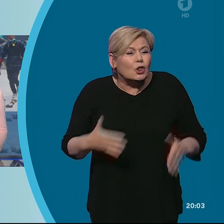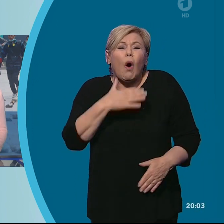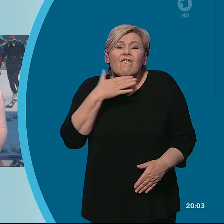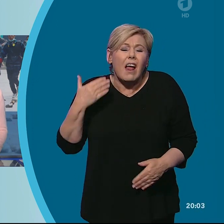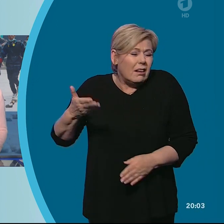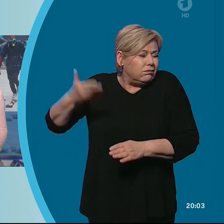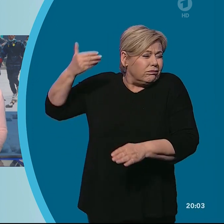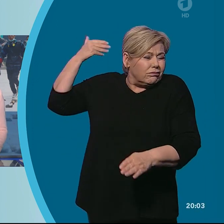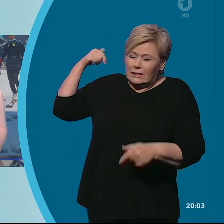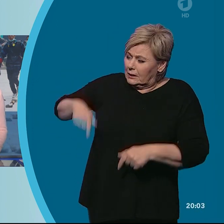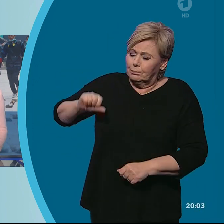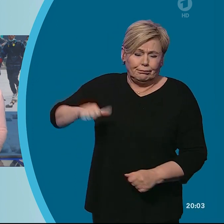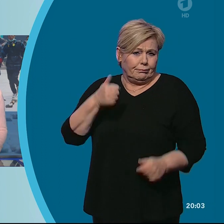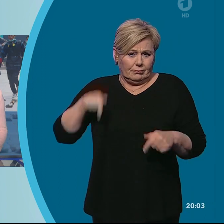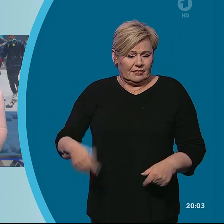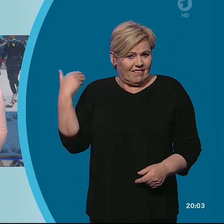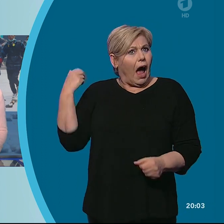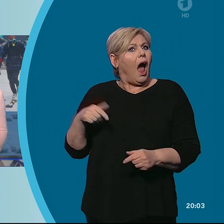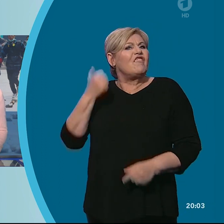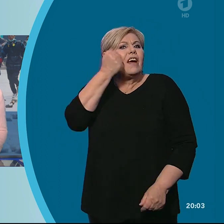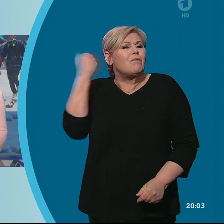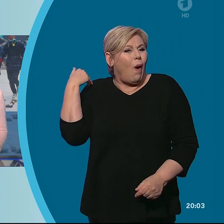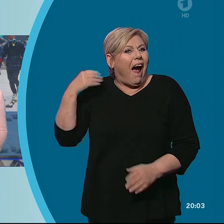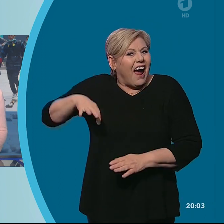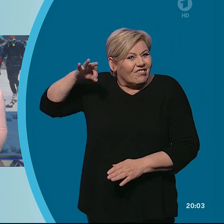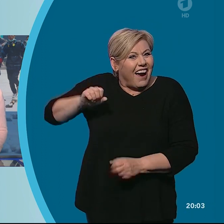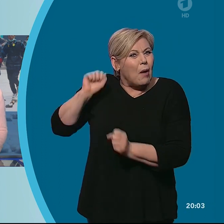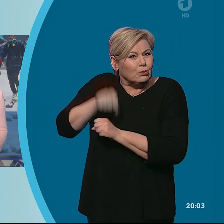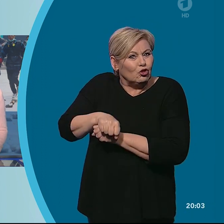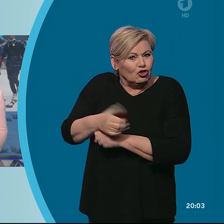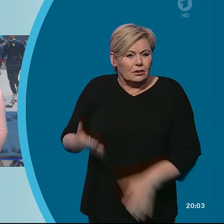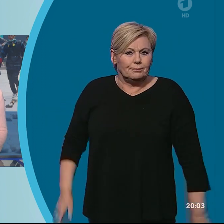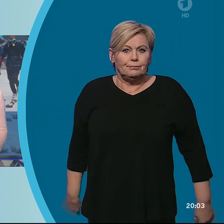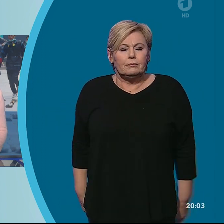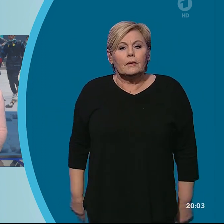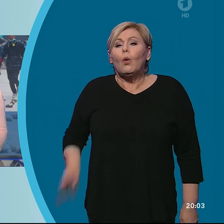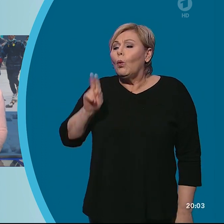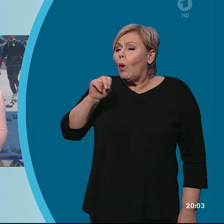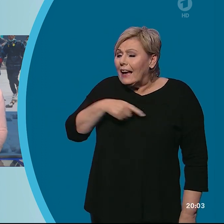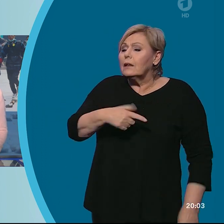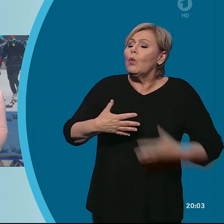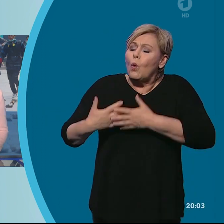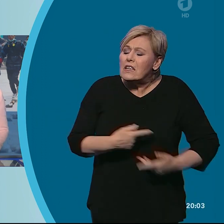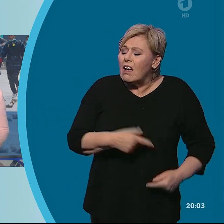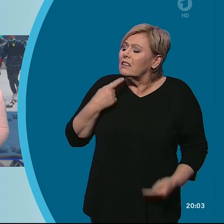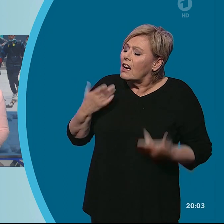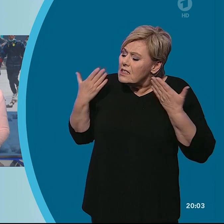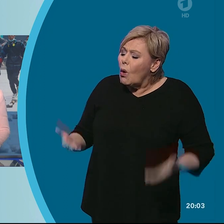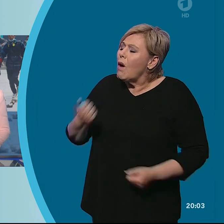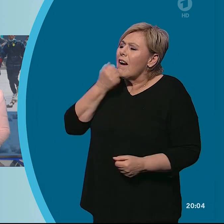keinem anderen Tag seit dem Putsch Anfang Februar. Die UN und die USA verurteilten die Gewalteskalation aufs Schärfte.